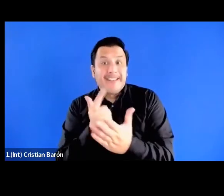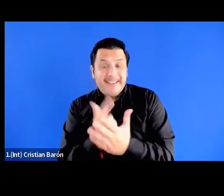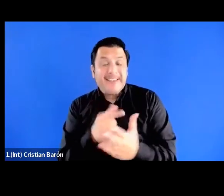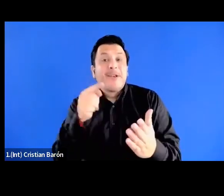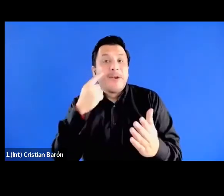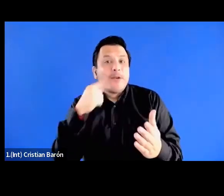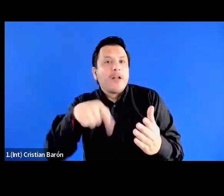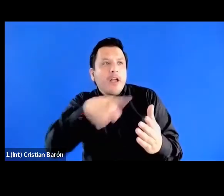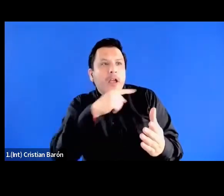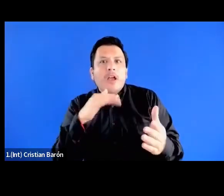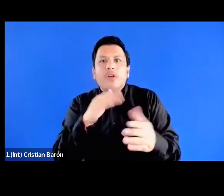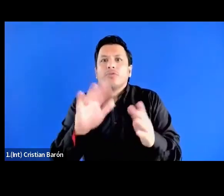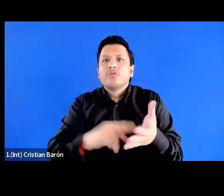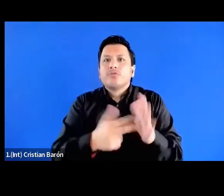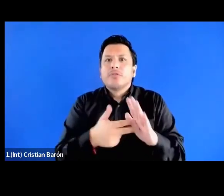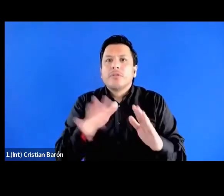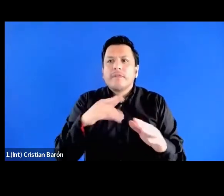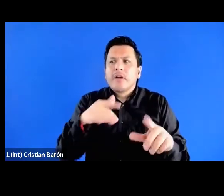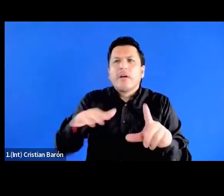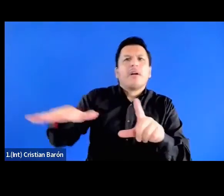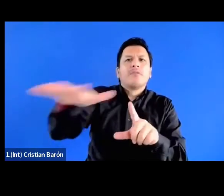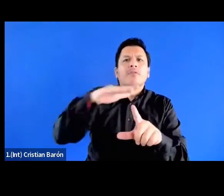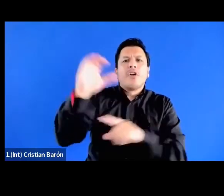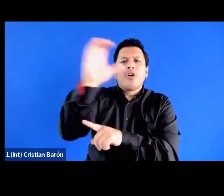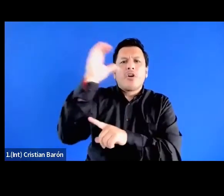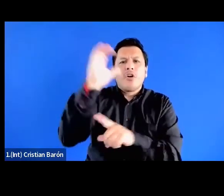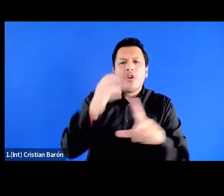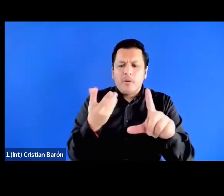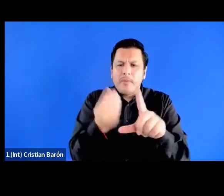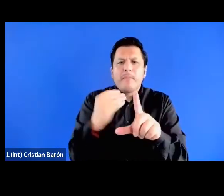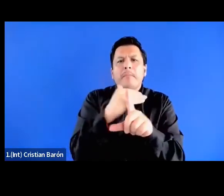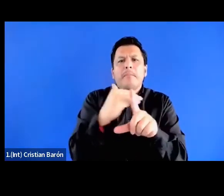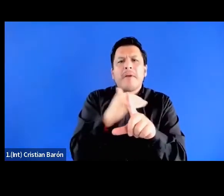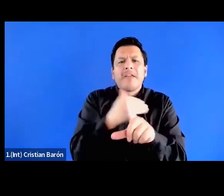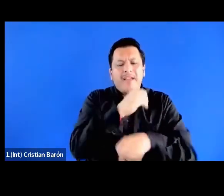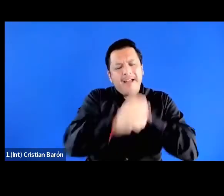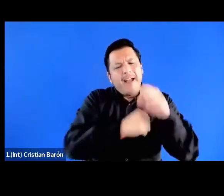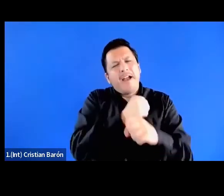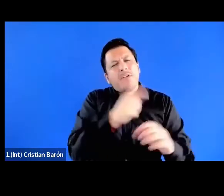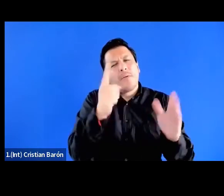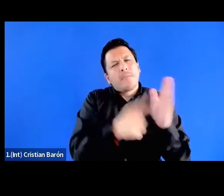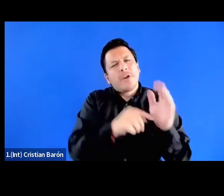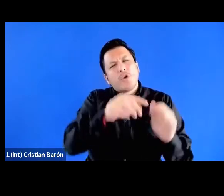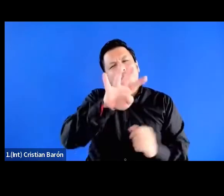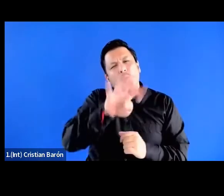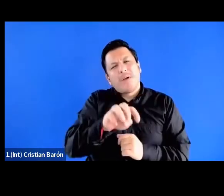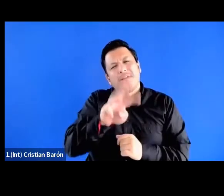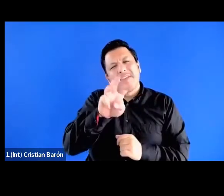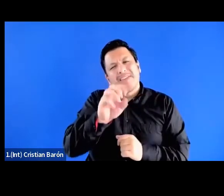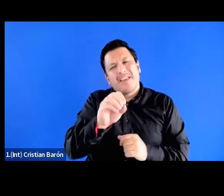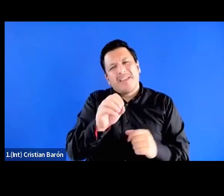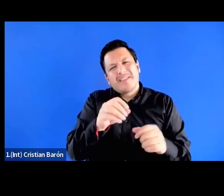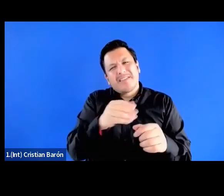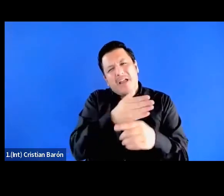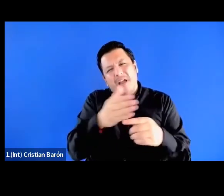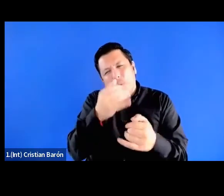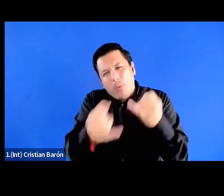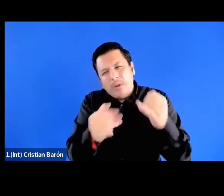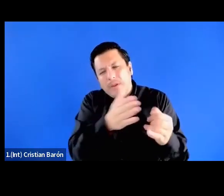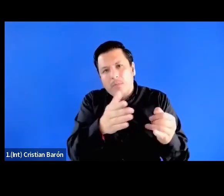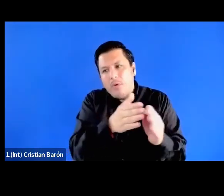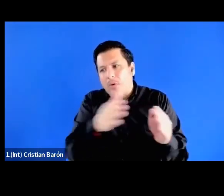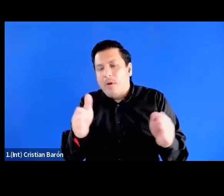medias negras colombianas desde finales de los años 30 del siglo XX y lo hace de una manera particular.